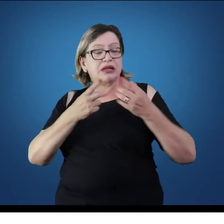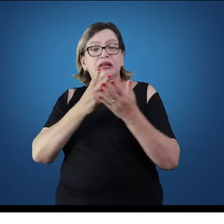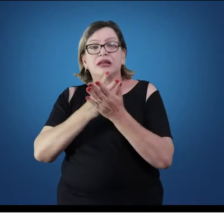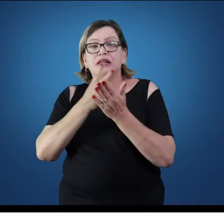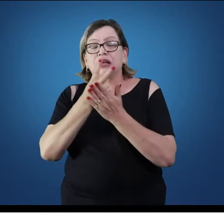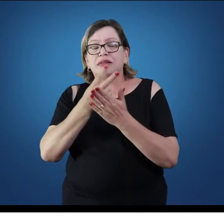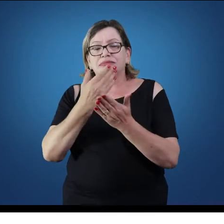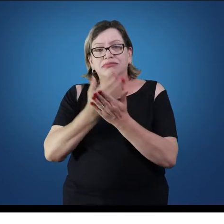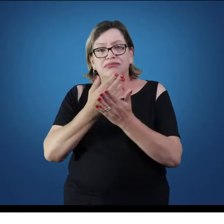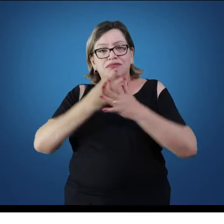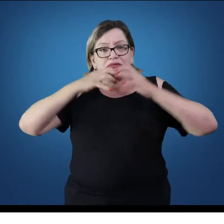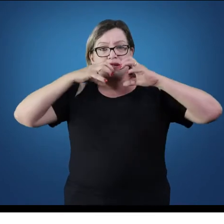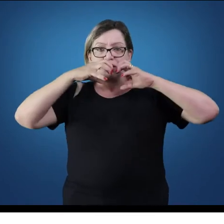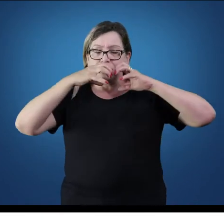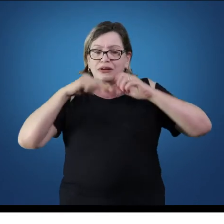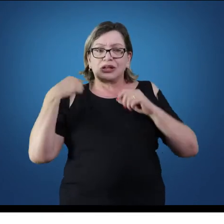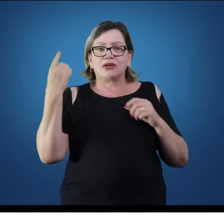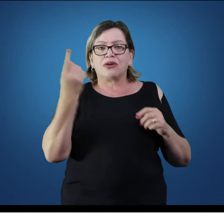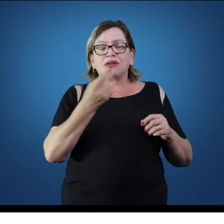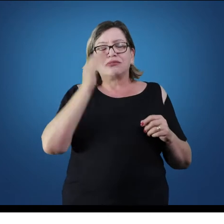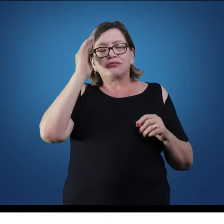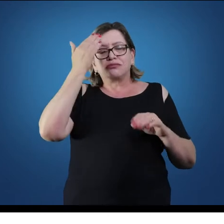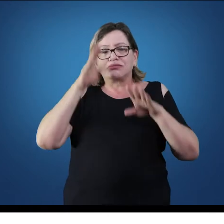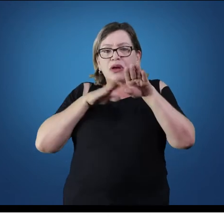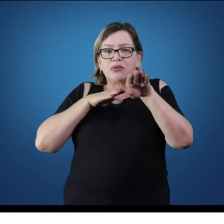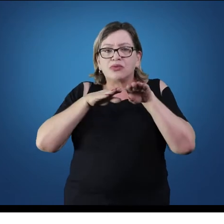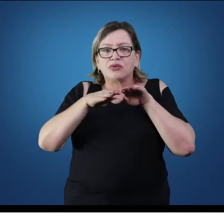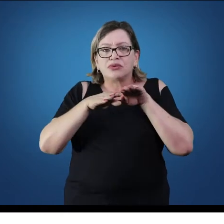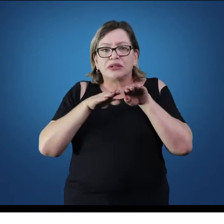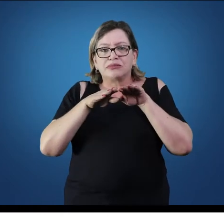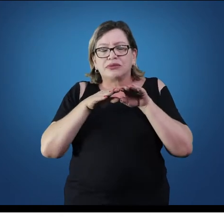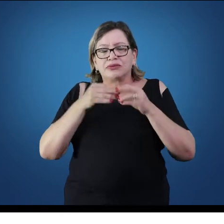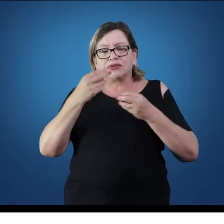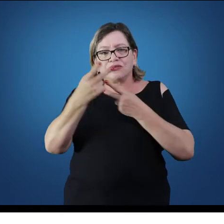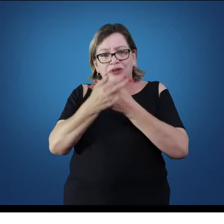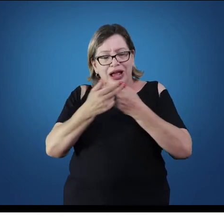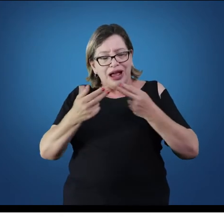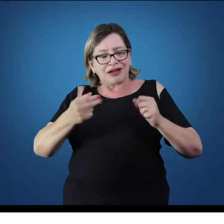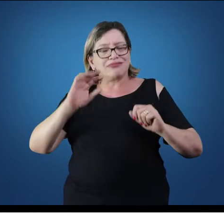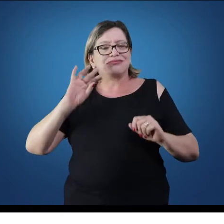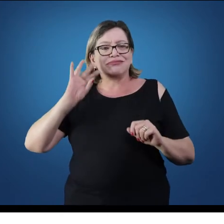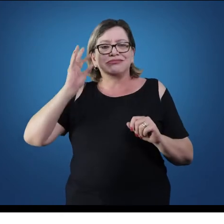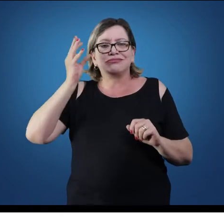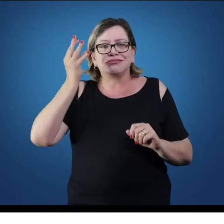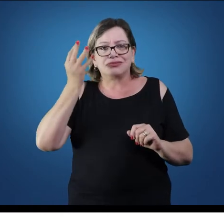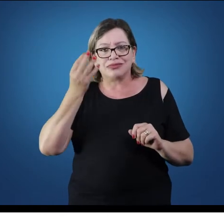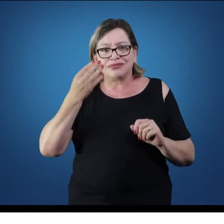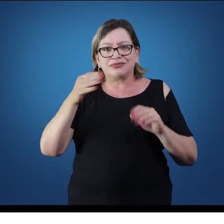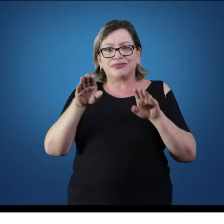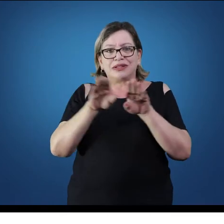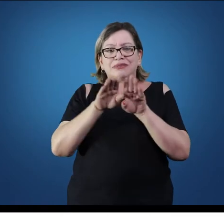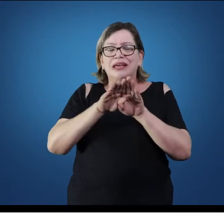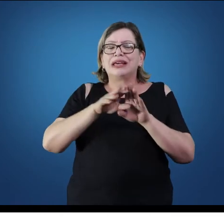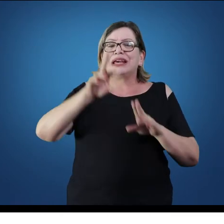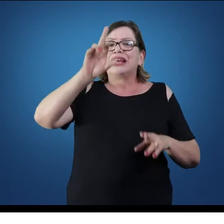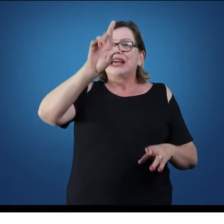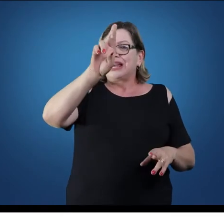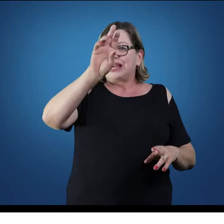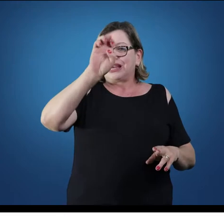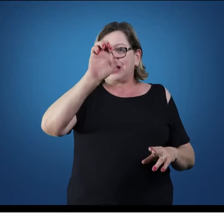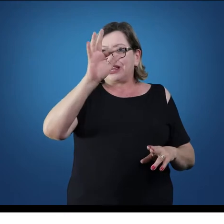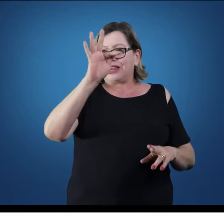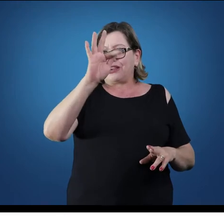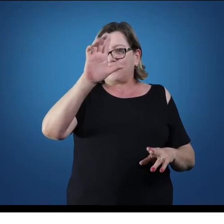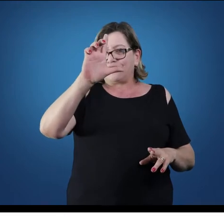sistema nervoso para a compreensão desses movimentos. O arco reflexo, o reflexo patelar que nós temos, tudo que é